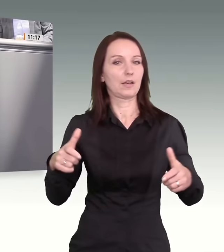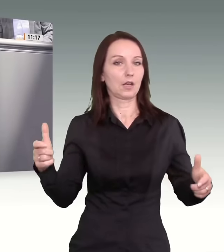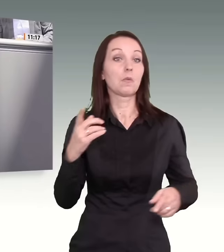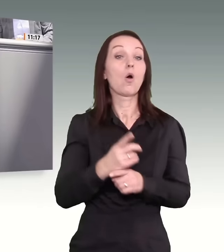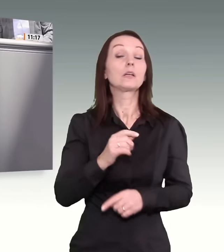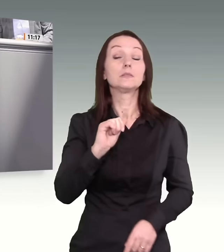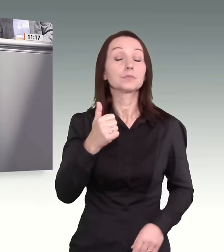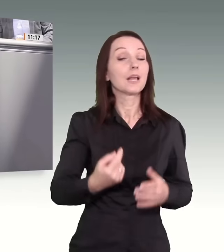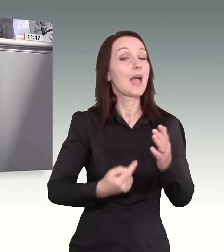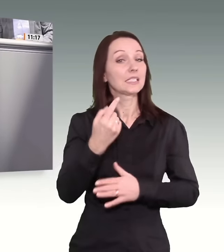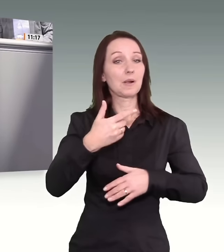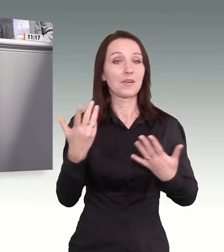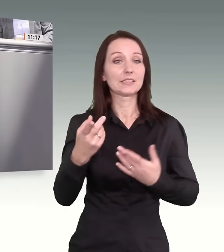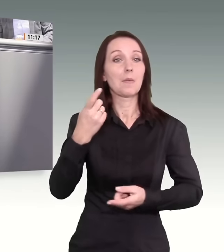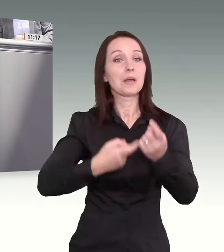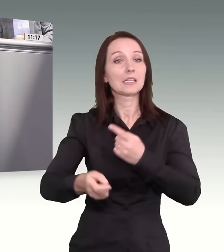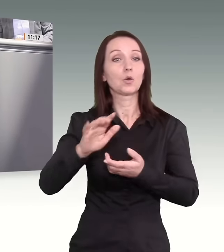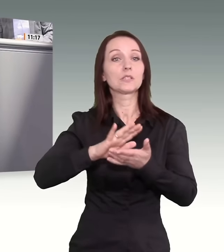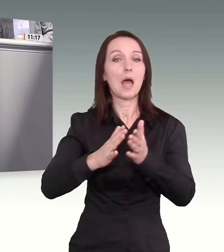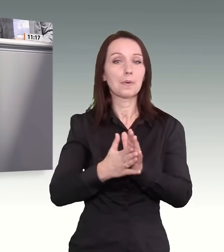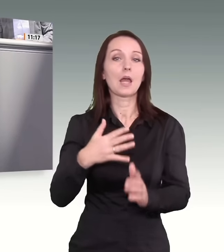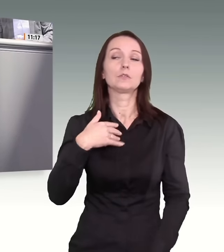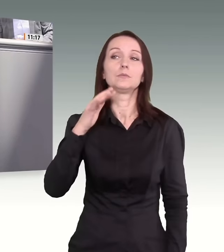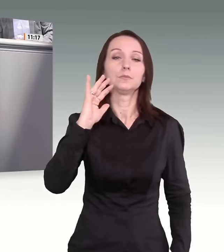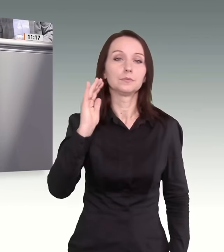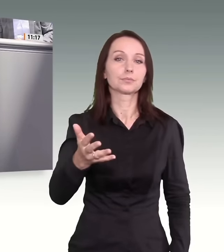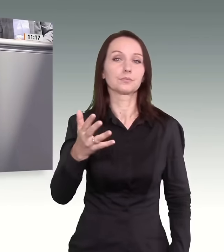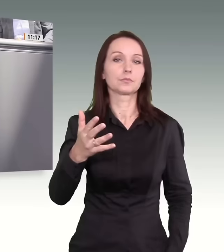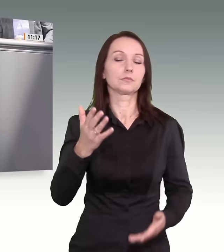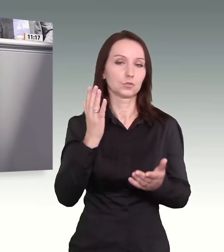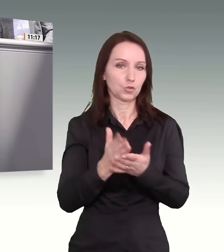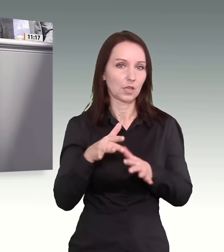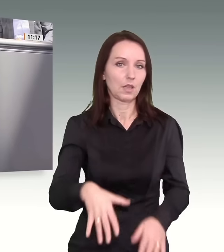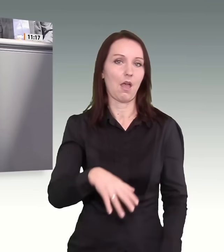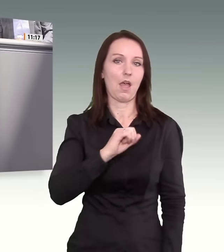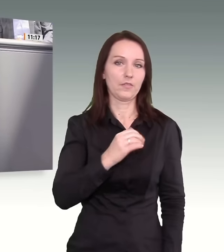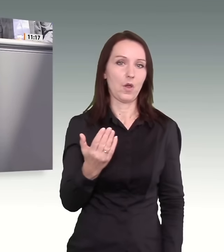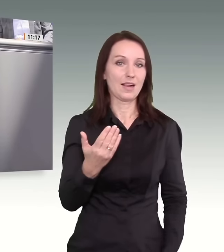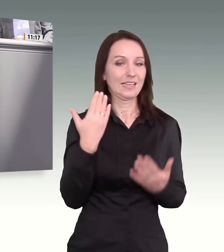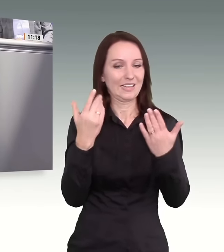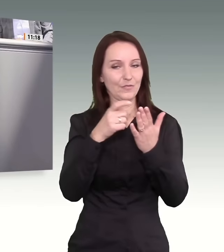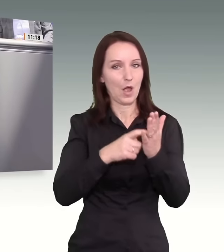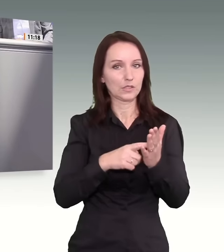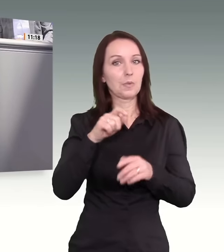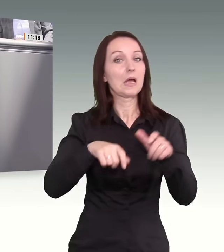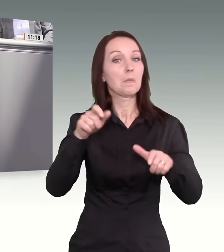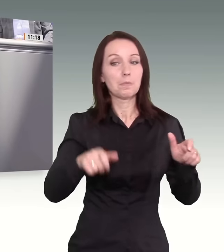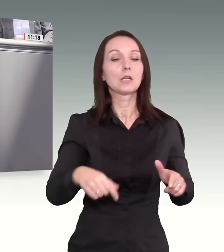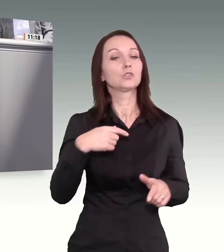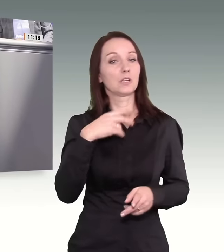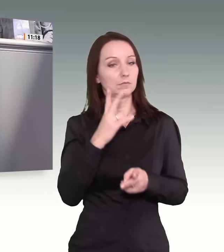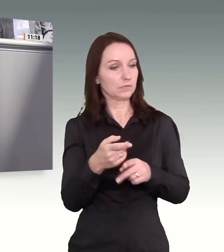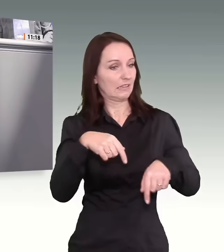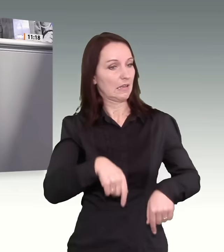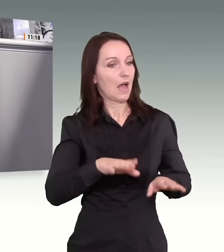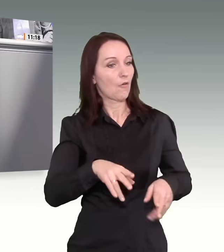Migrationsabkommen. Das ist die Voraussetzung dafür, dass wir auch Menschen geordnet zurückführen können, die